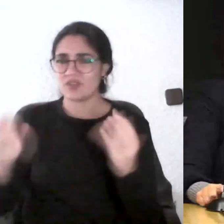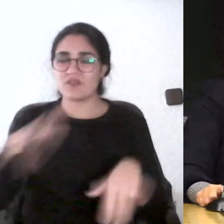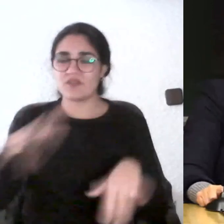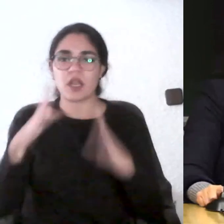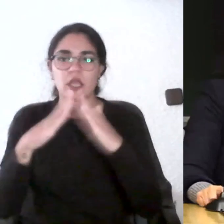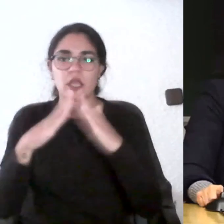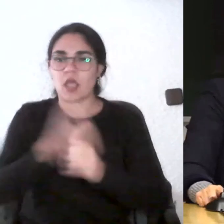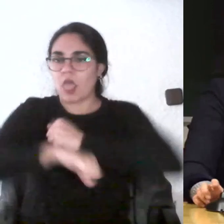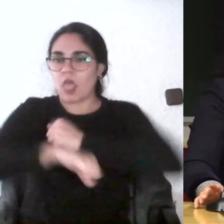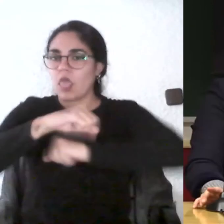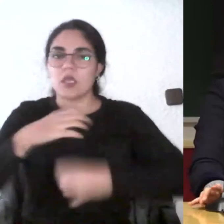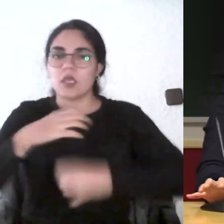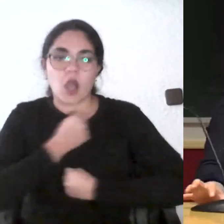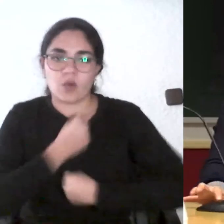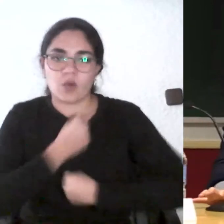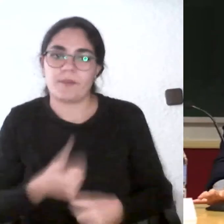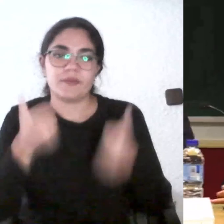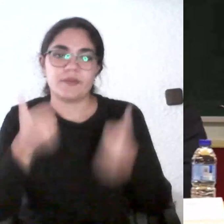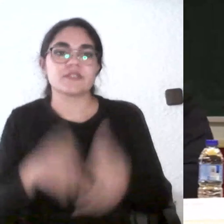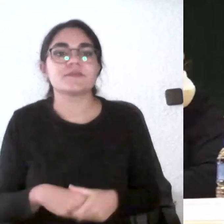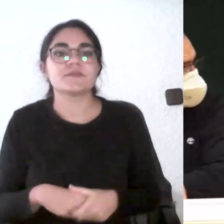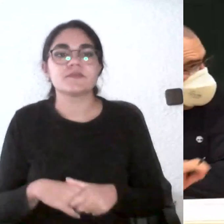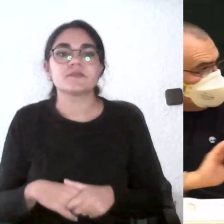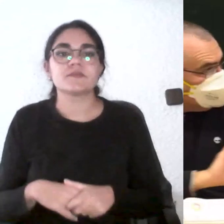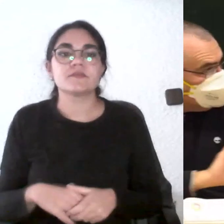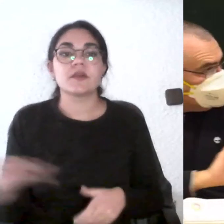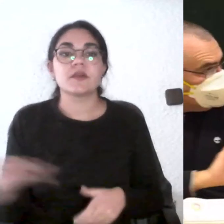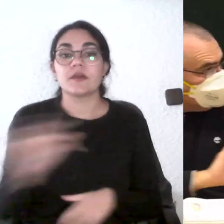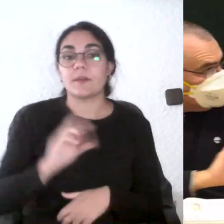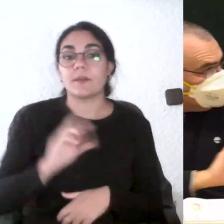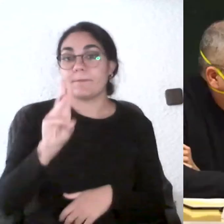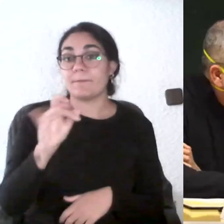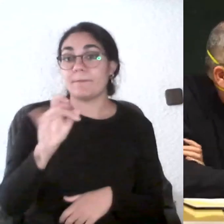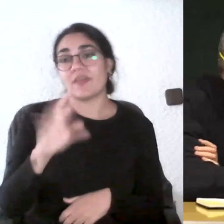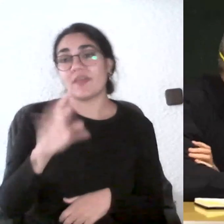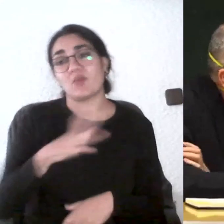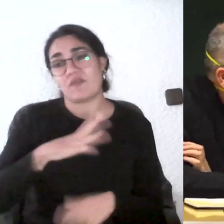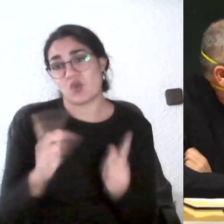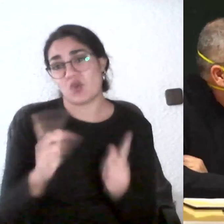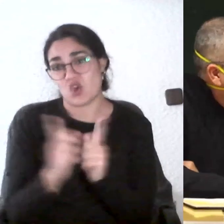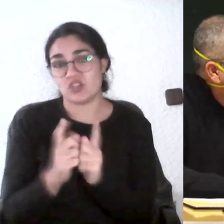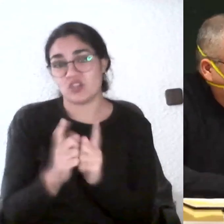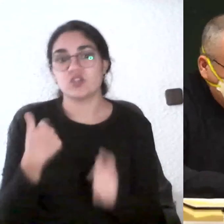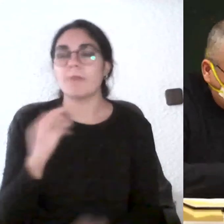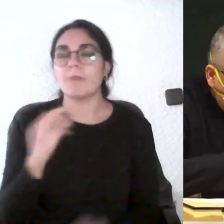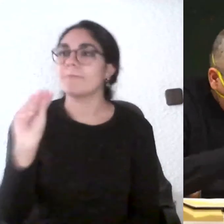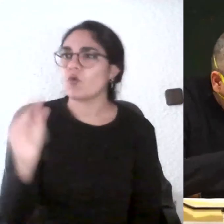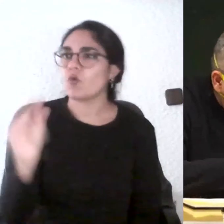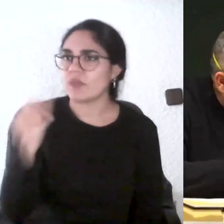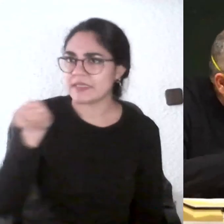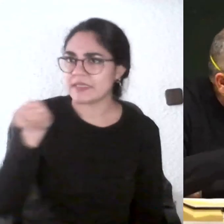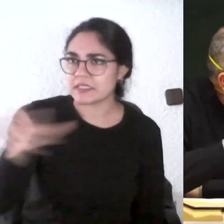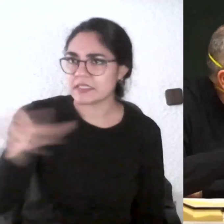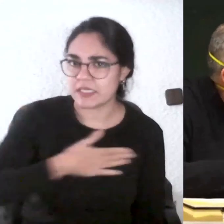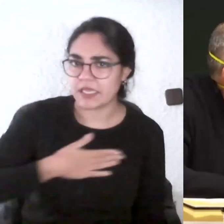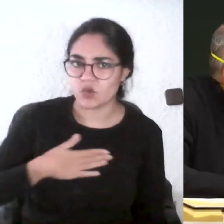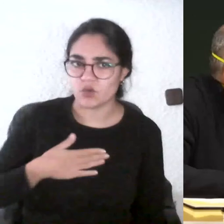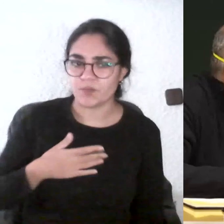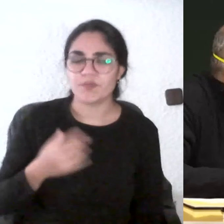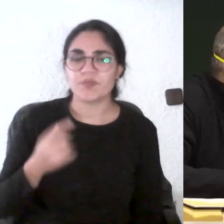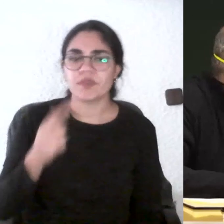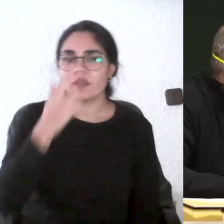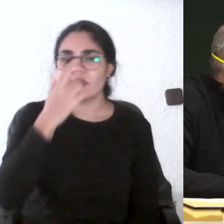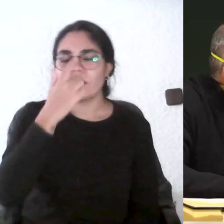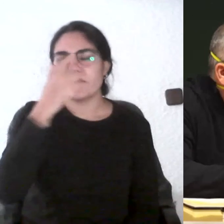gracias Carmen Pedro muy brevemente por favor era una pregunta para ti más que nada porque me he introducido un asunto